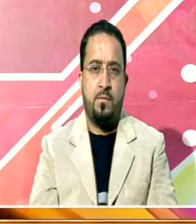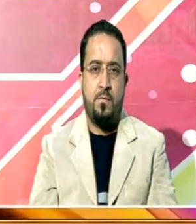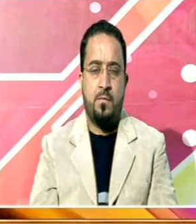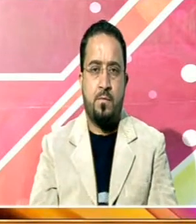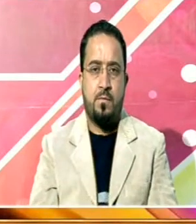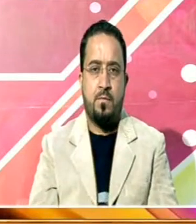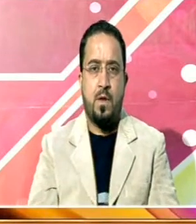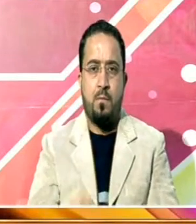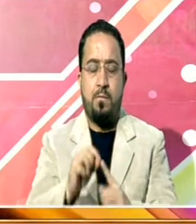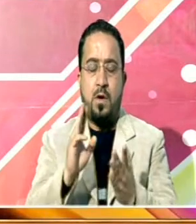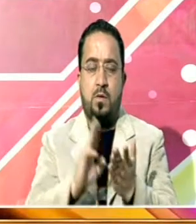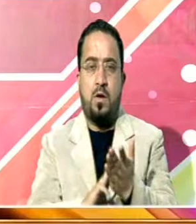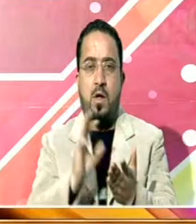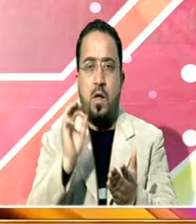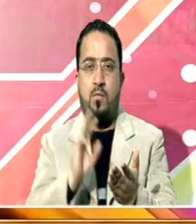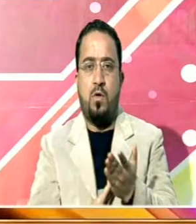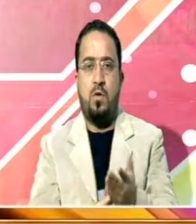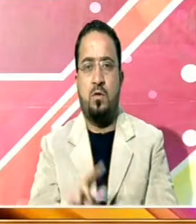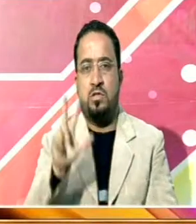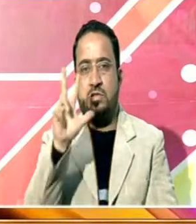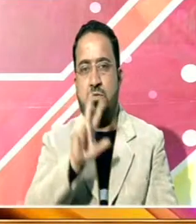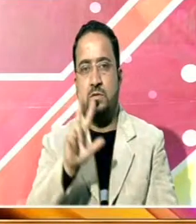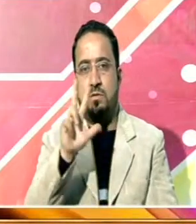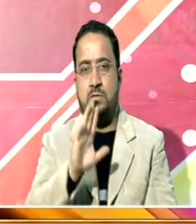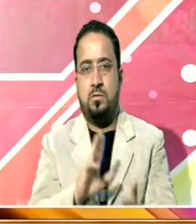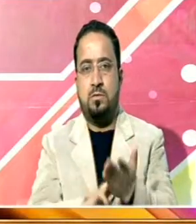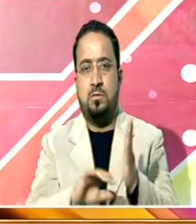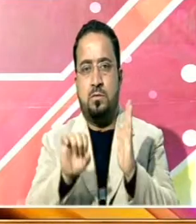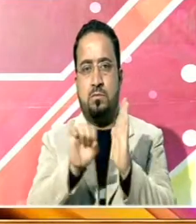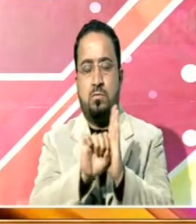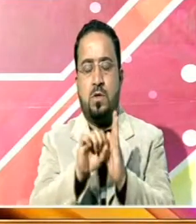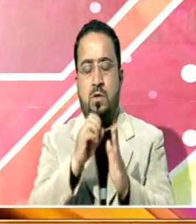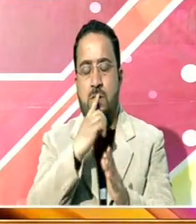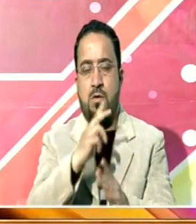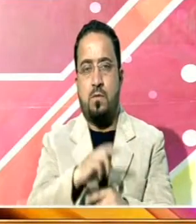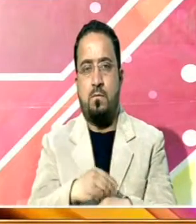نئی بلندیوں موڈی نے کہا کہ آٹھ مارچ کو پورے ملک میں خواتین کا